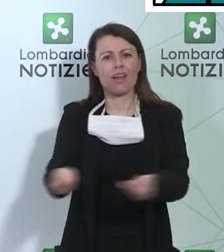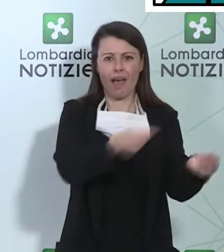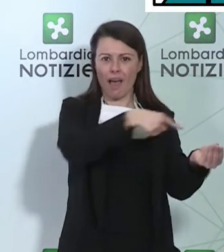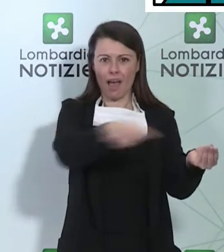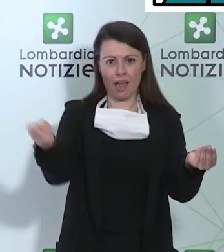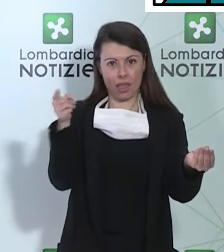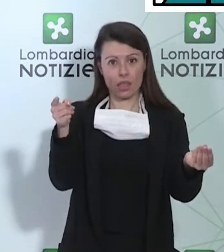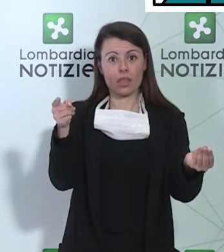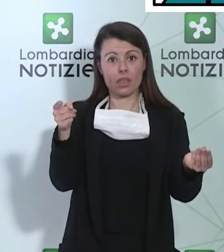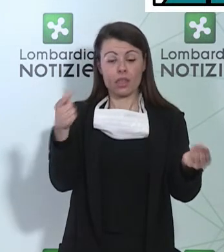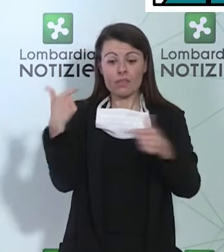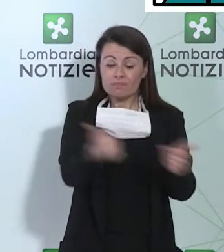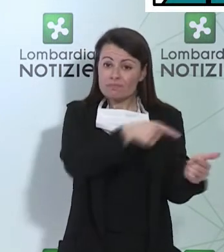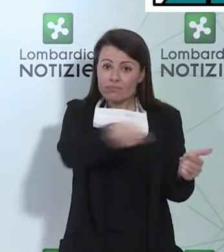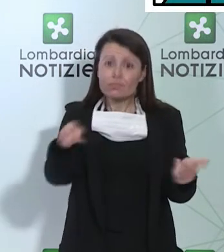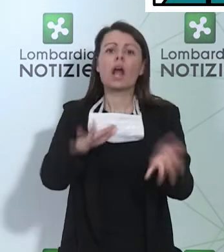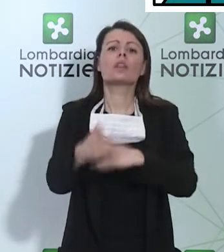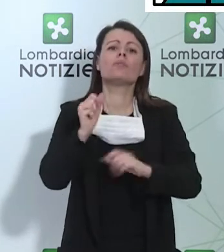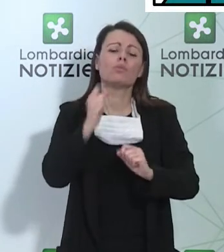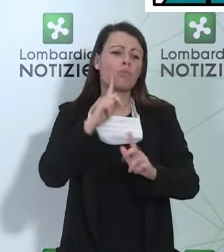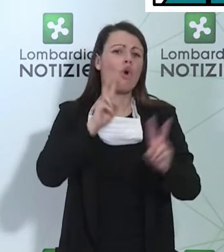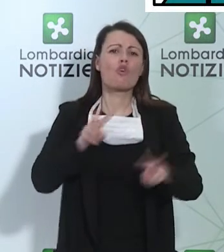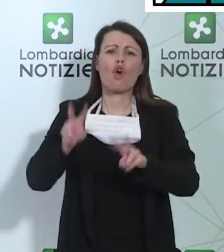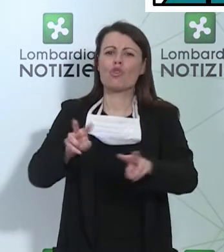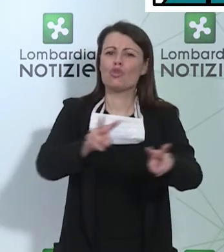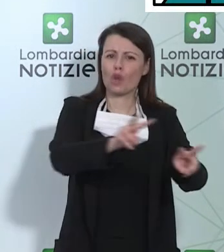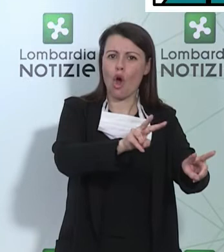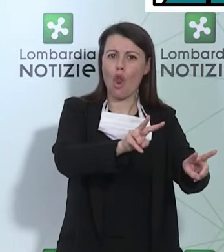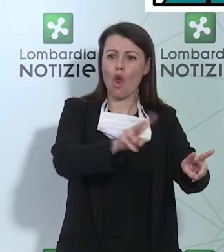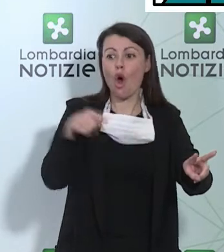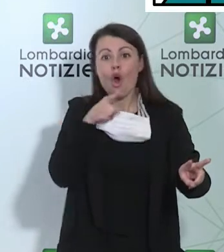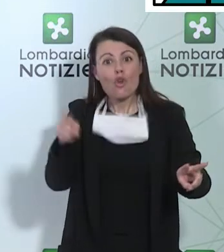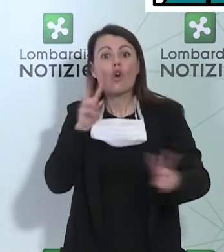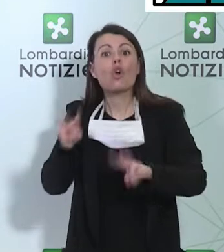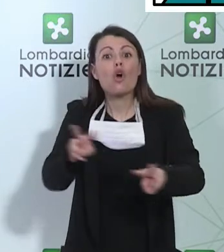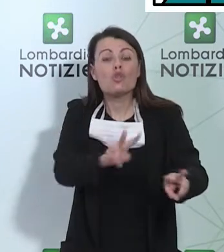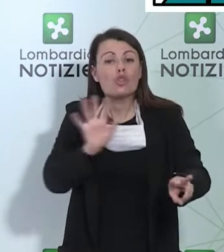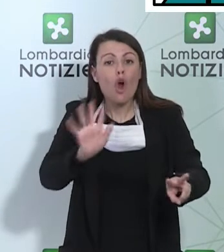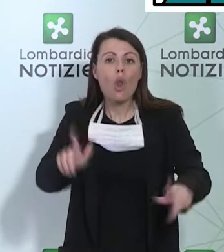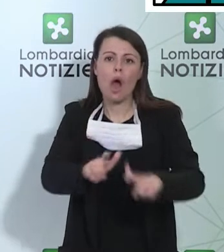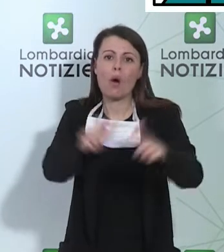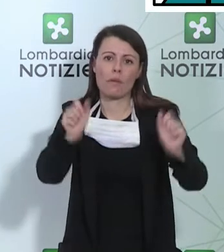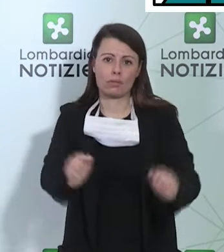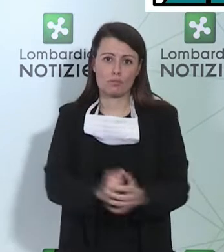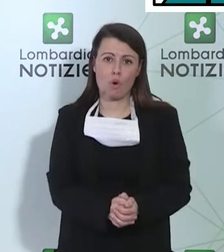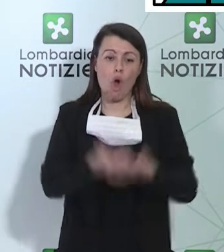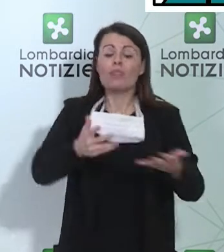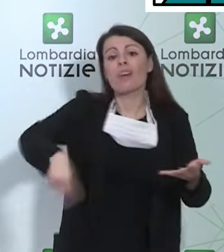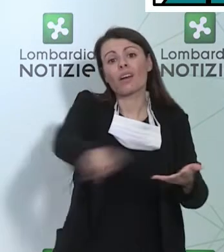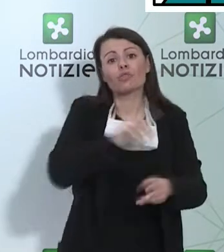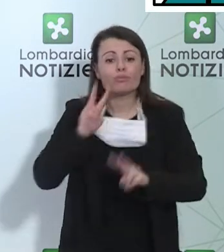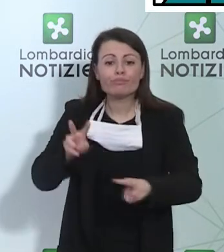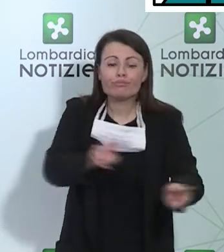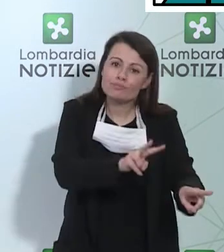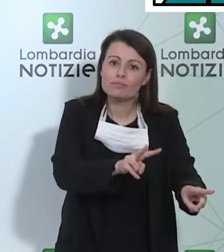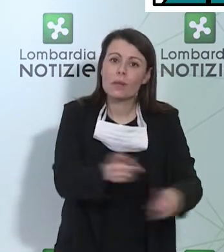incrementare i controlli che le polizie stesse possono effettuare sul territorio. Non vogliamo che queste